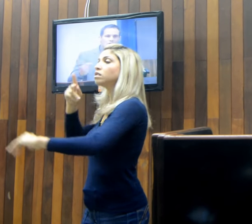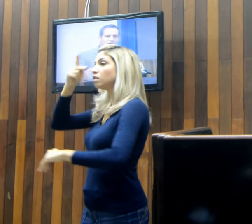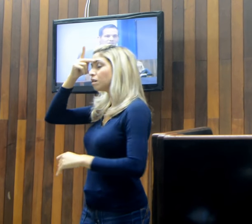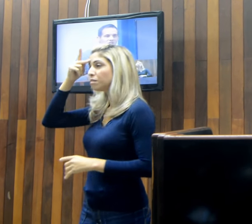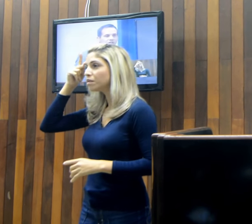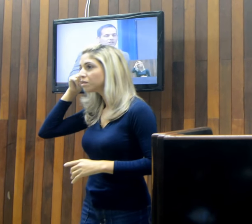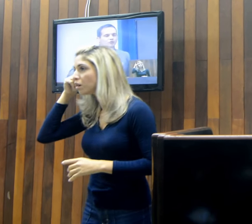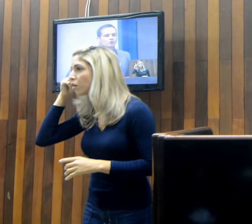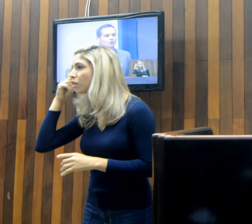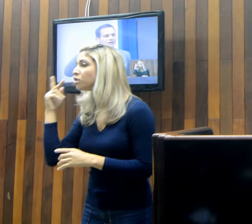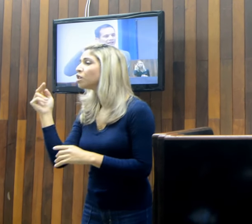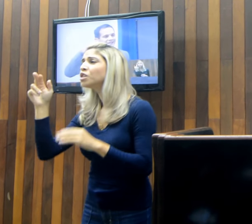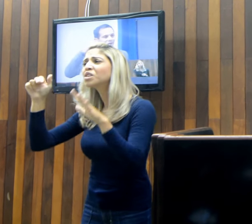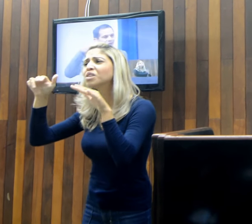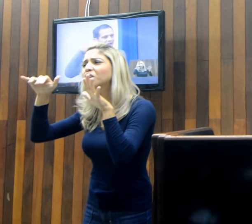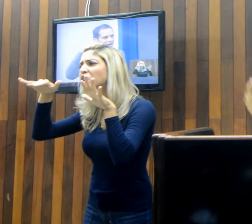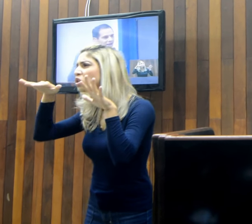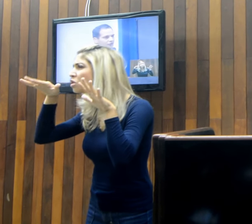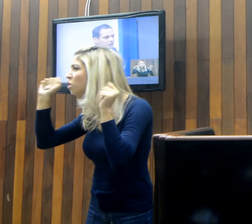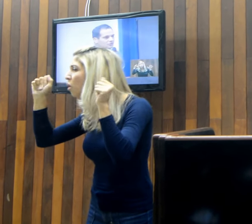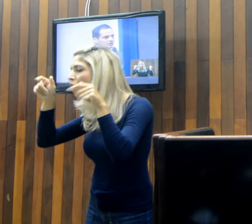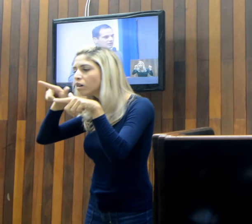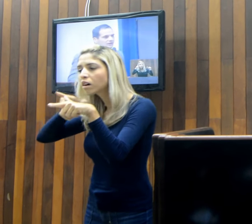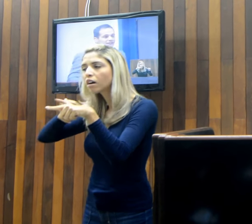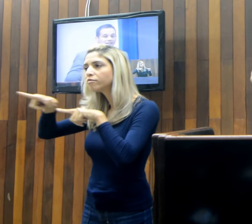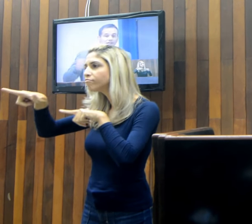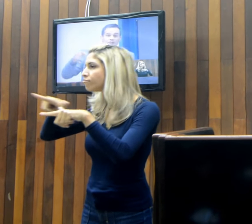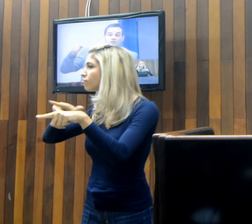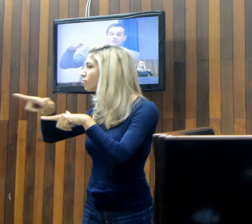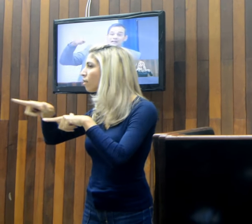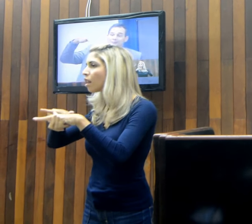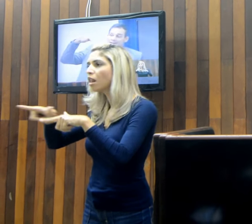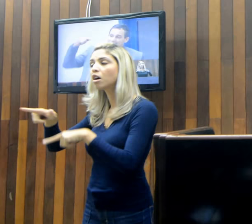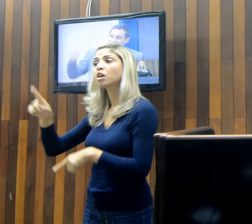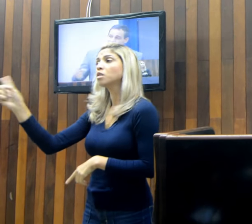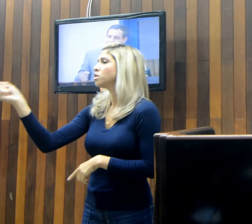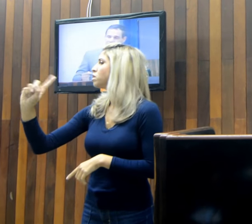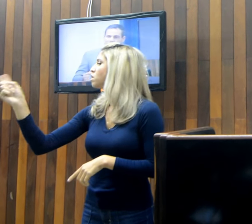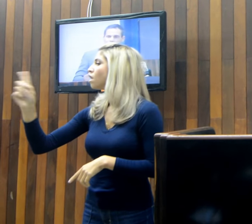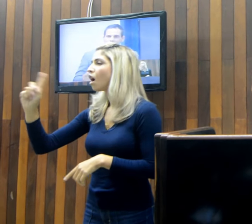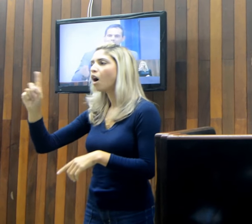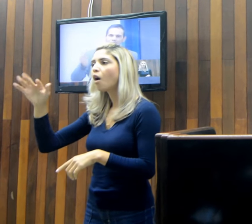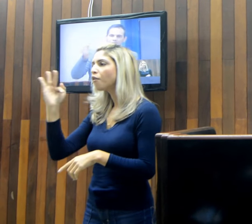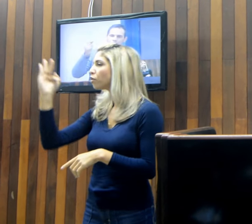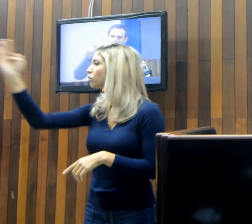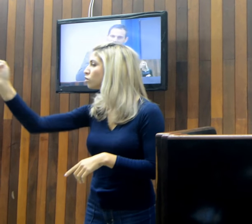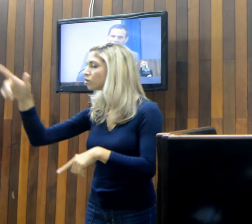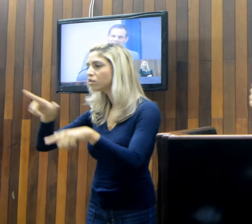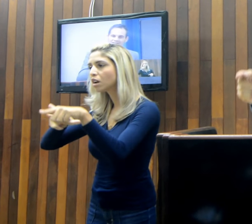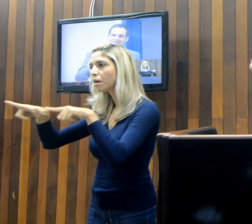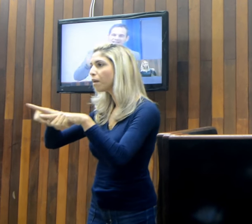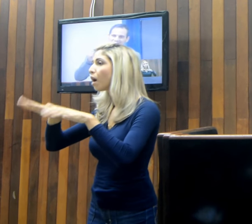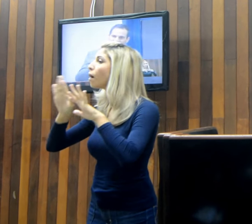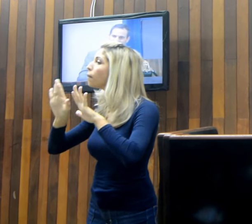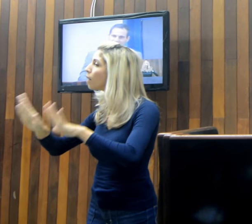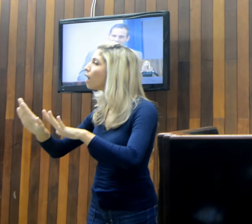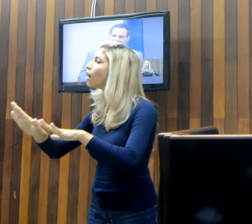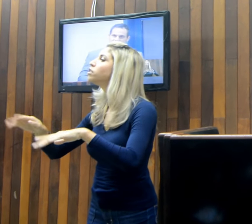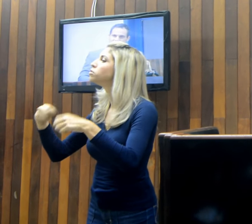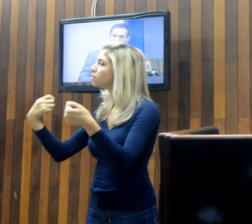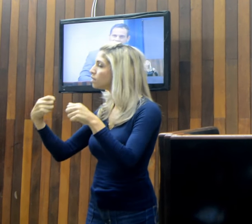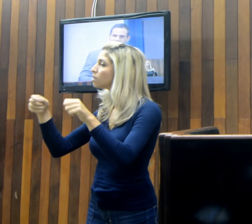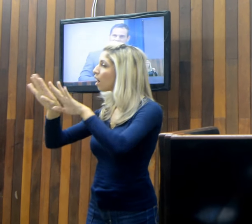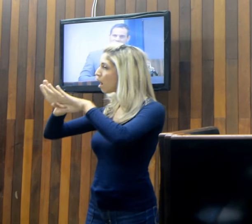pessoas que nunca trabalharam, que não vão trabalhar para abrir conta, salário.